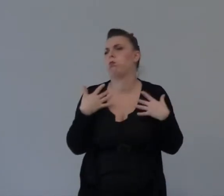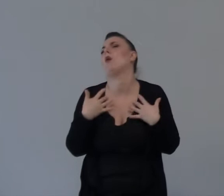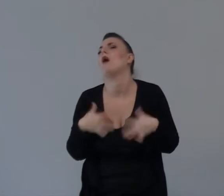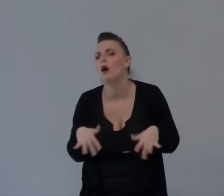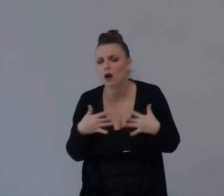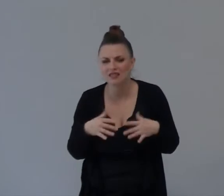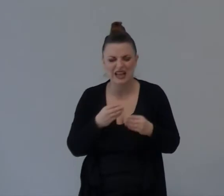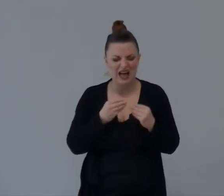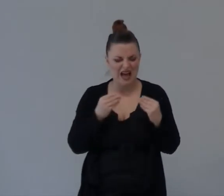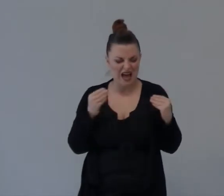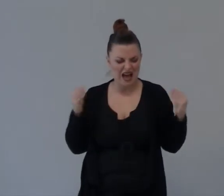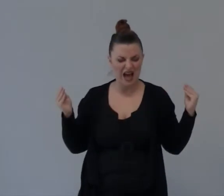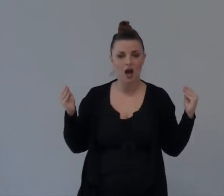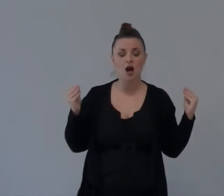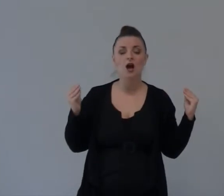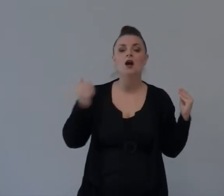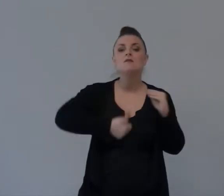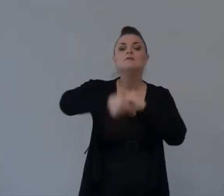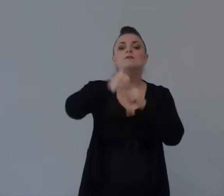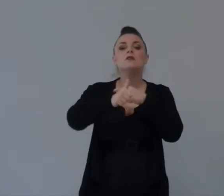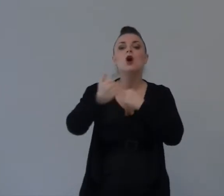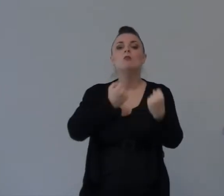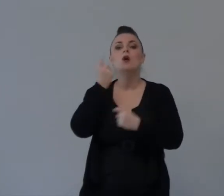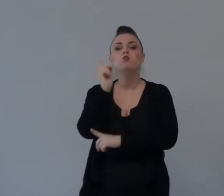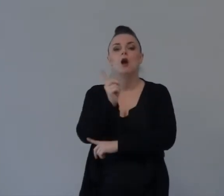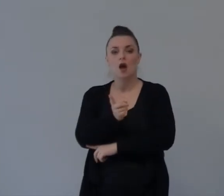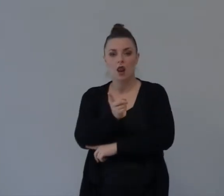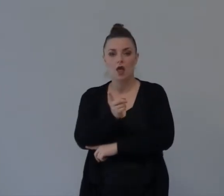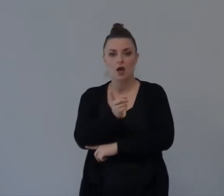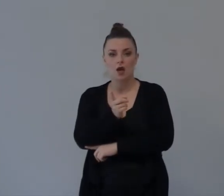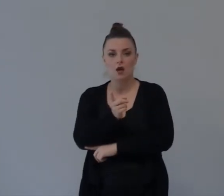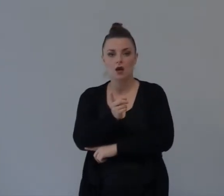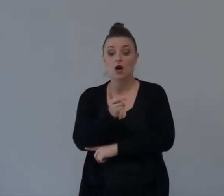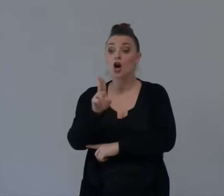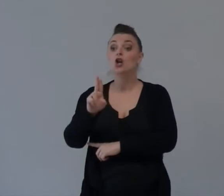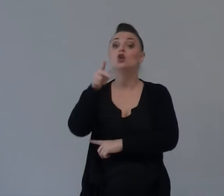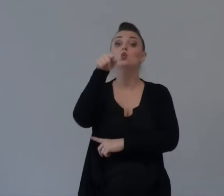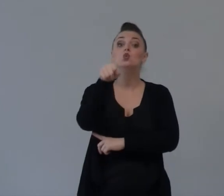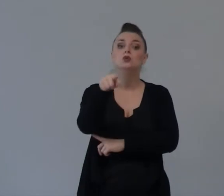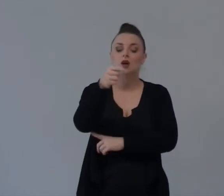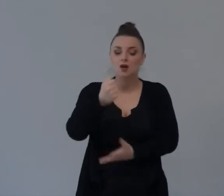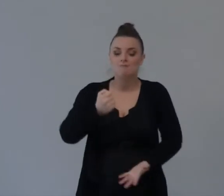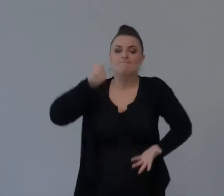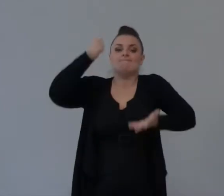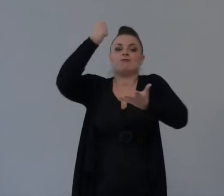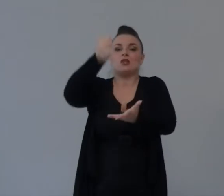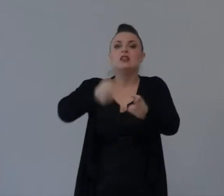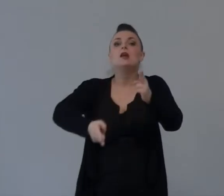Ma La prima Cosa Che ha Fatto Ricordate Era Di dare A Ruth Più Del Tuo